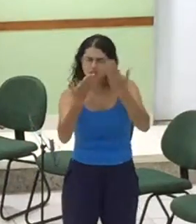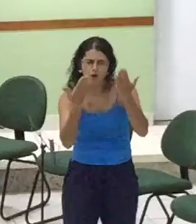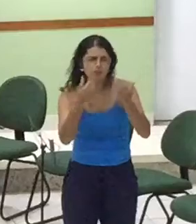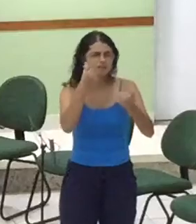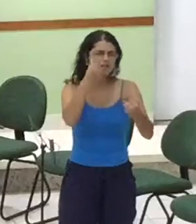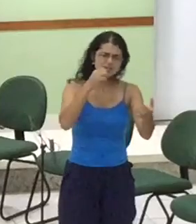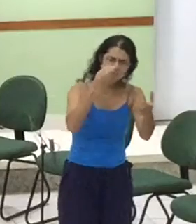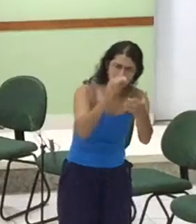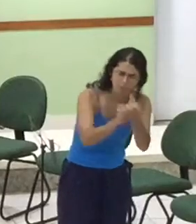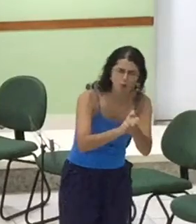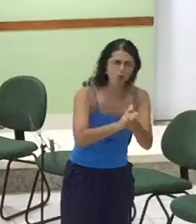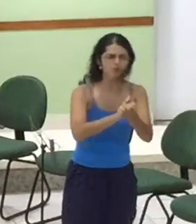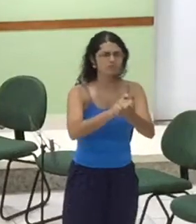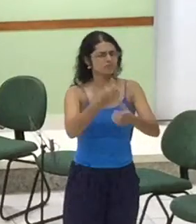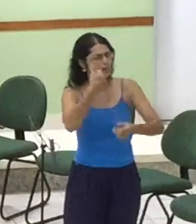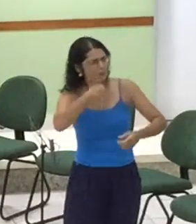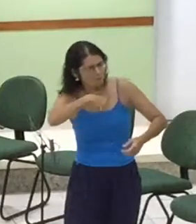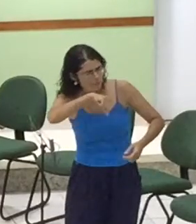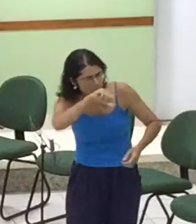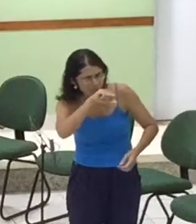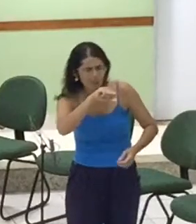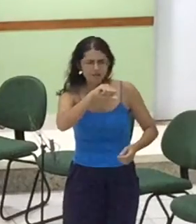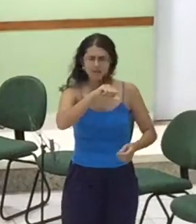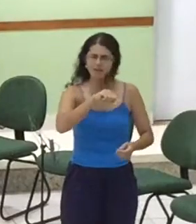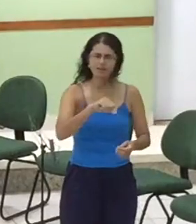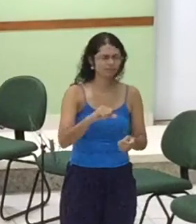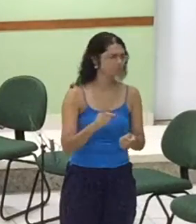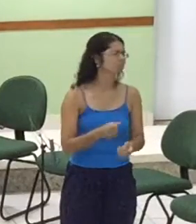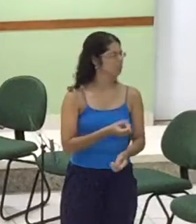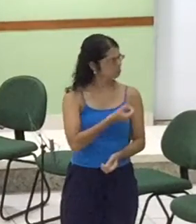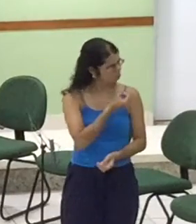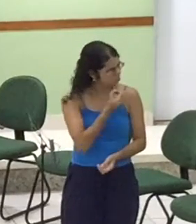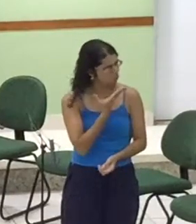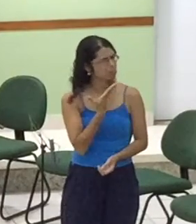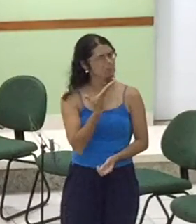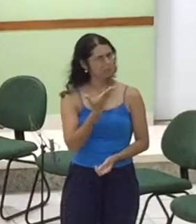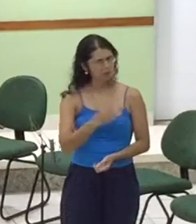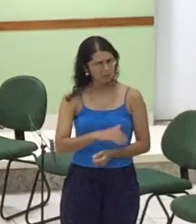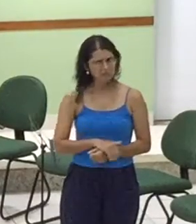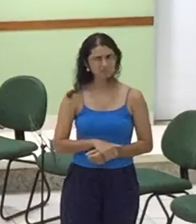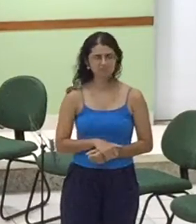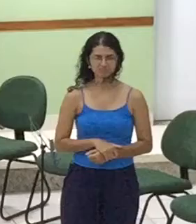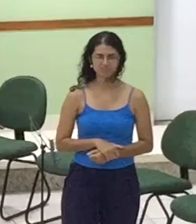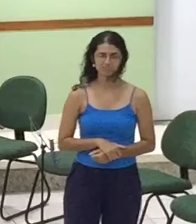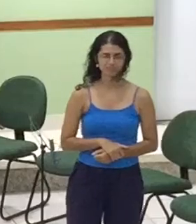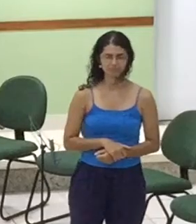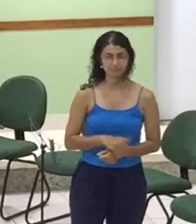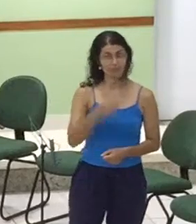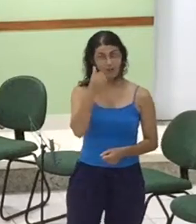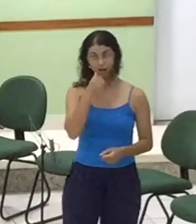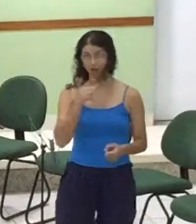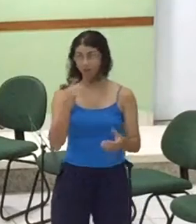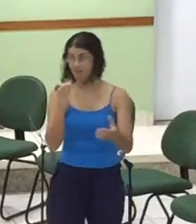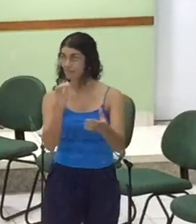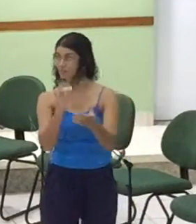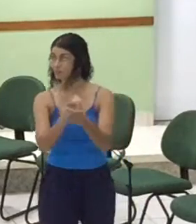pastores E É muito bom As esposas não gostam do que a gente chama As de mãe